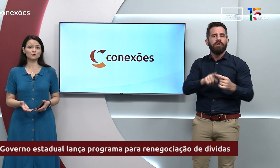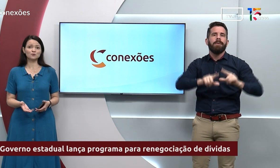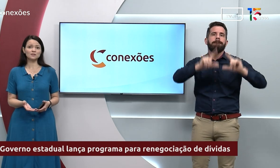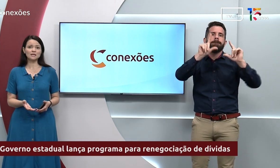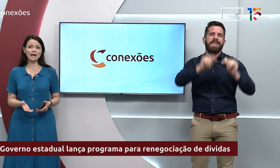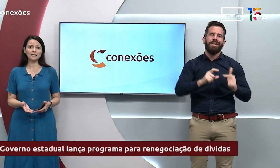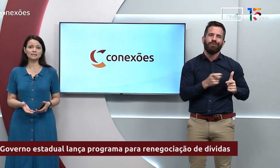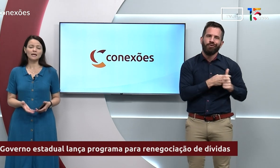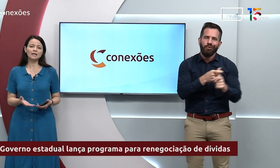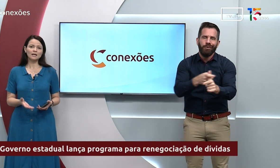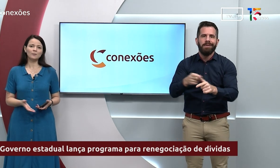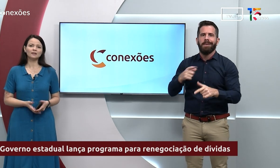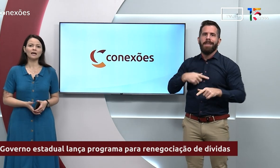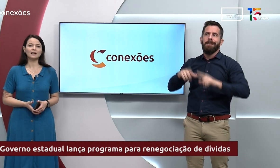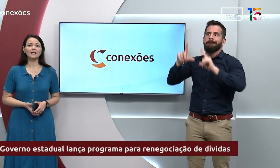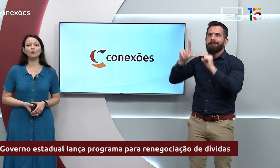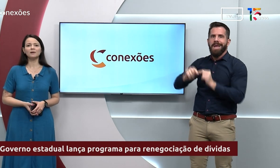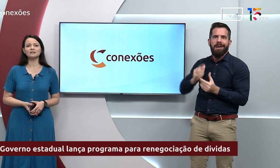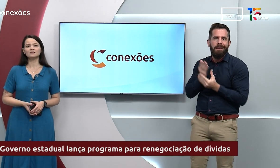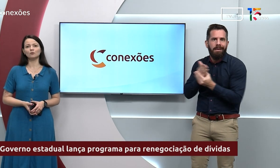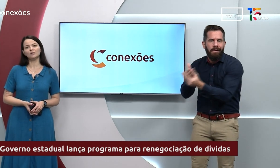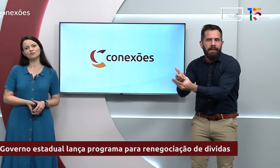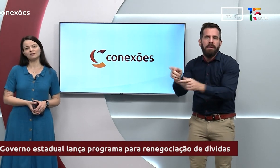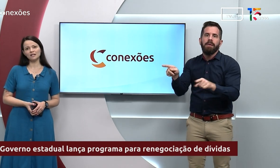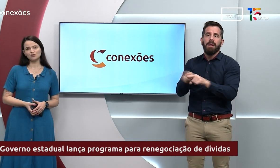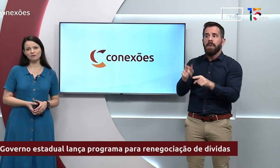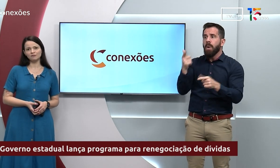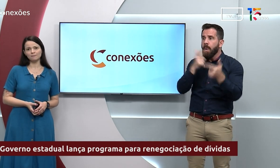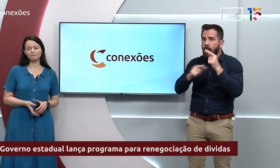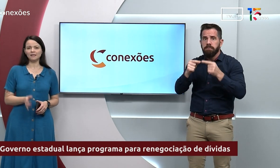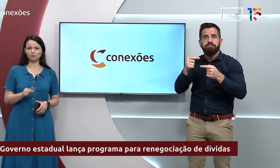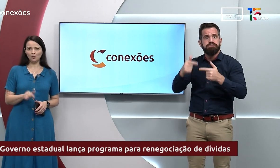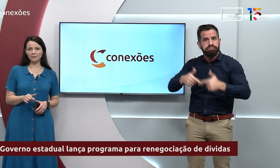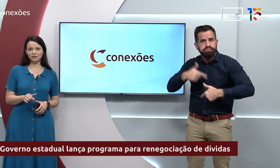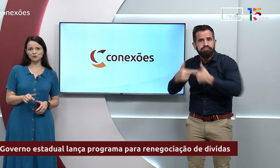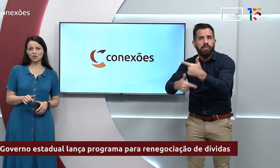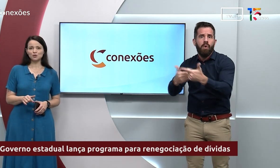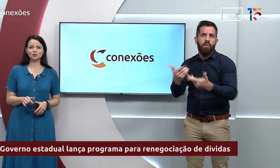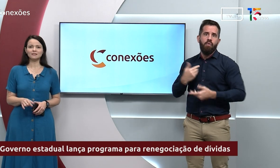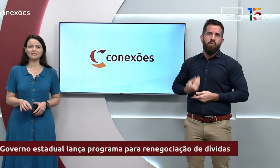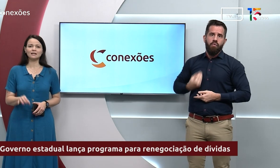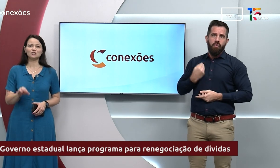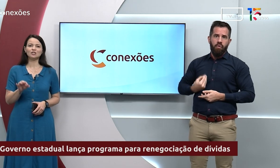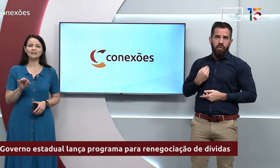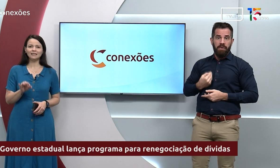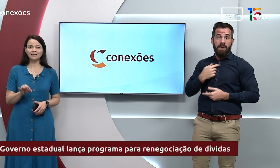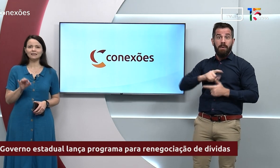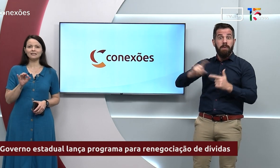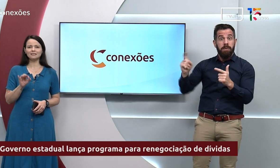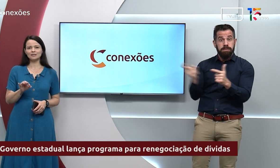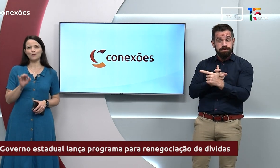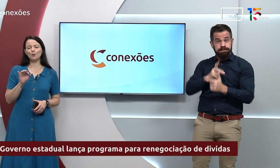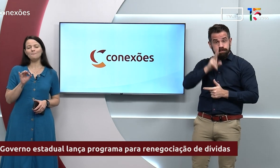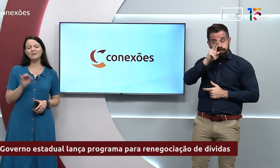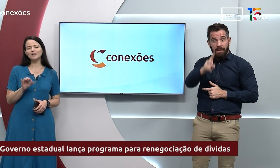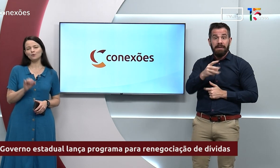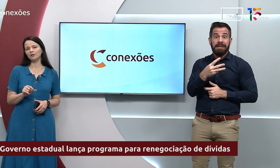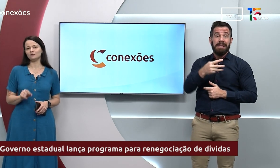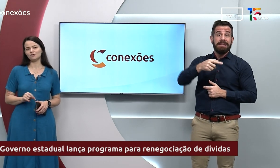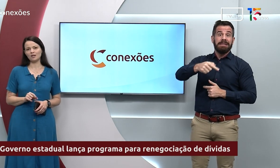processos judiciais e aumentar a recuperação da dívida ativa, que atualmente soma cerca de 35